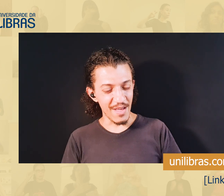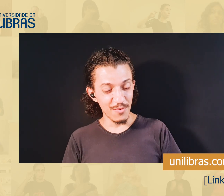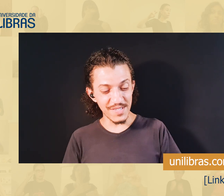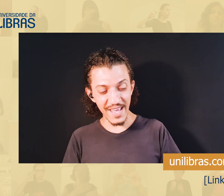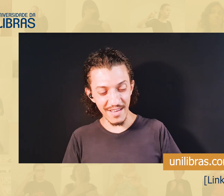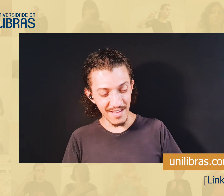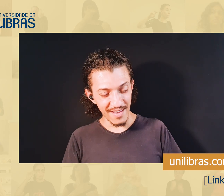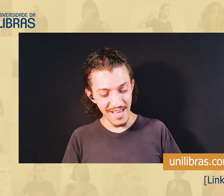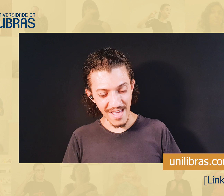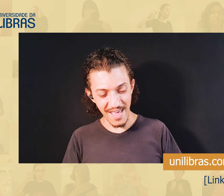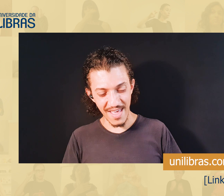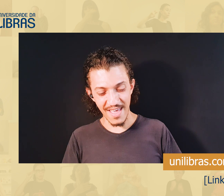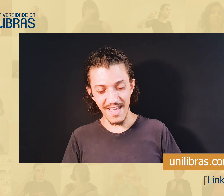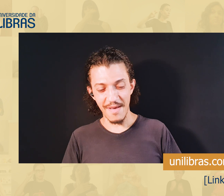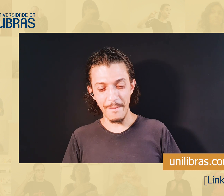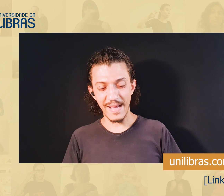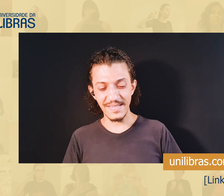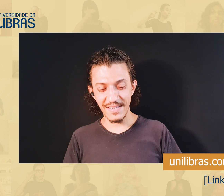Eu não sei,